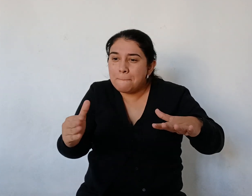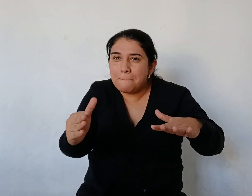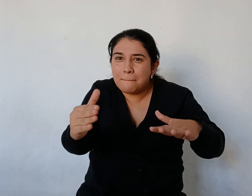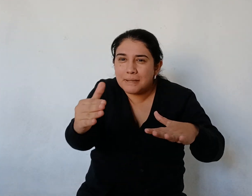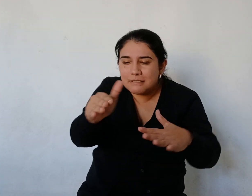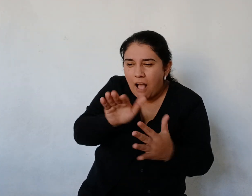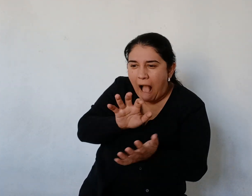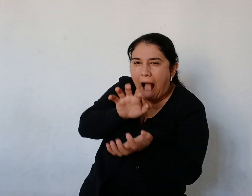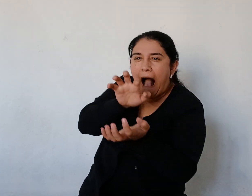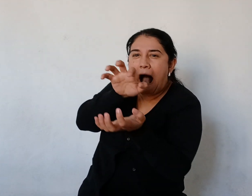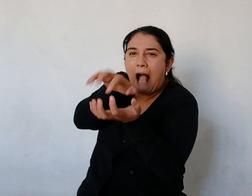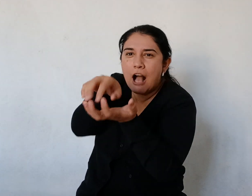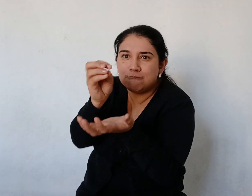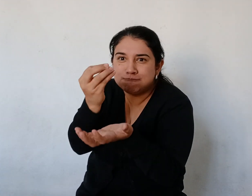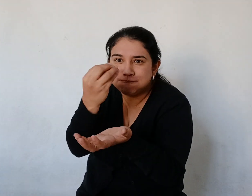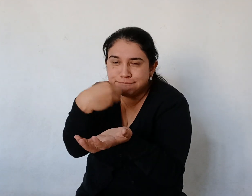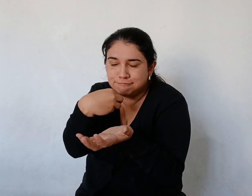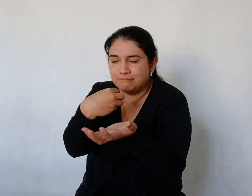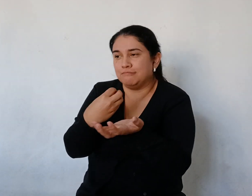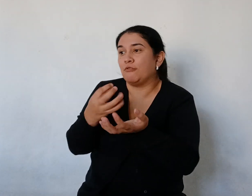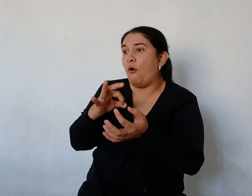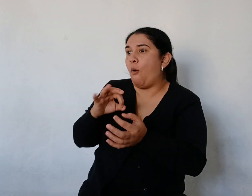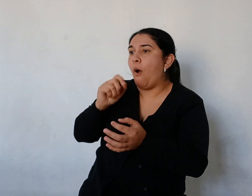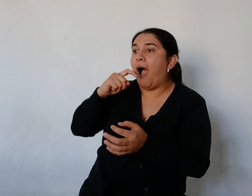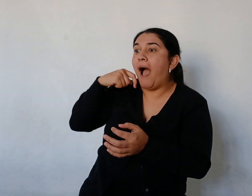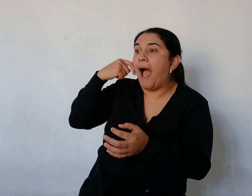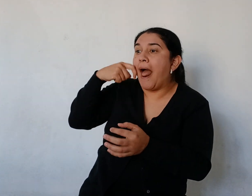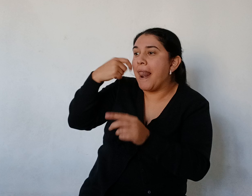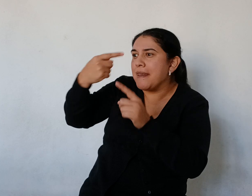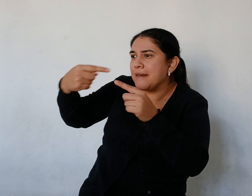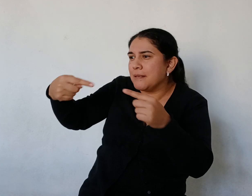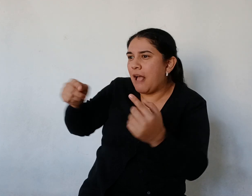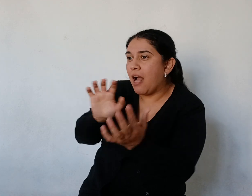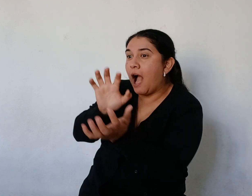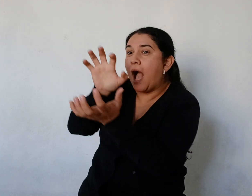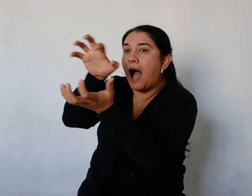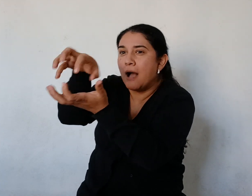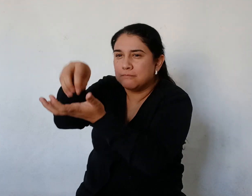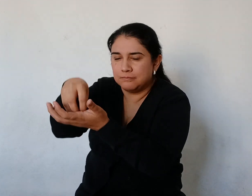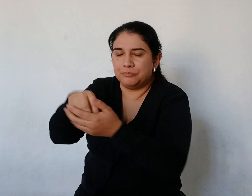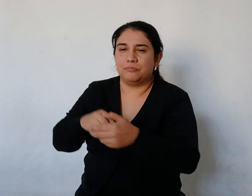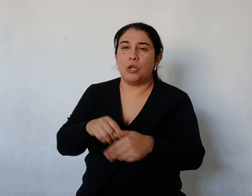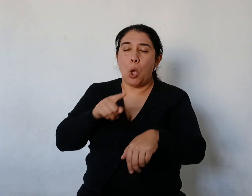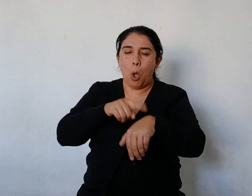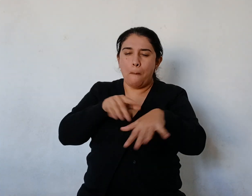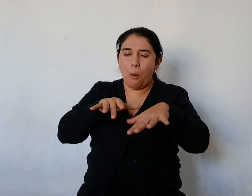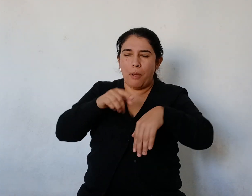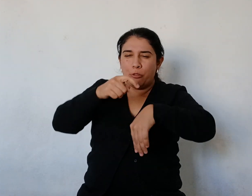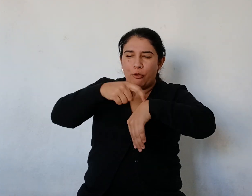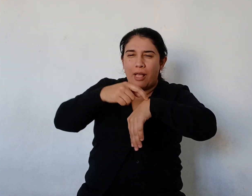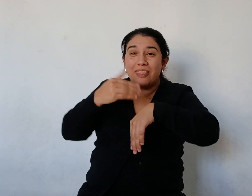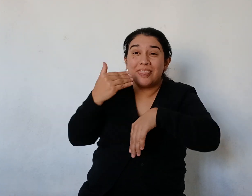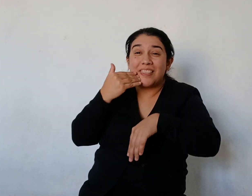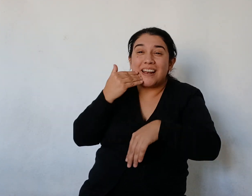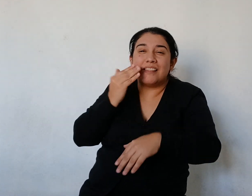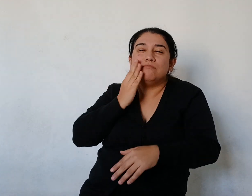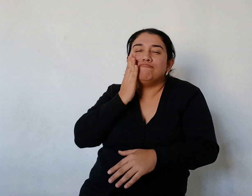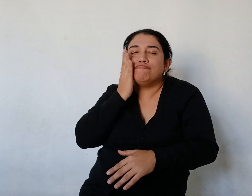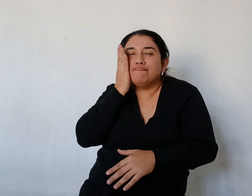peces Dormían la siesta en la arena de la orilla Y a veces jugaban sobre el agua cuando había noches de